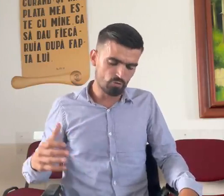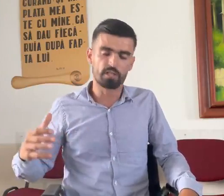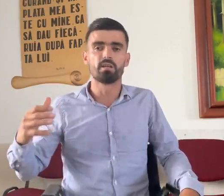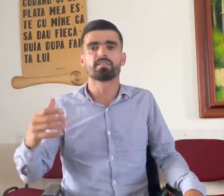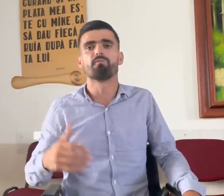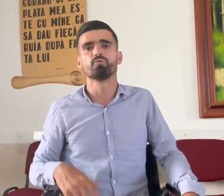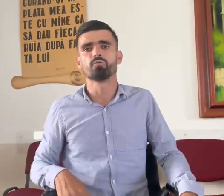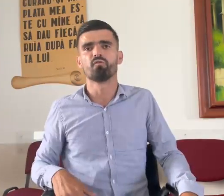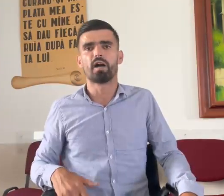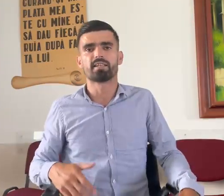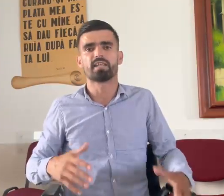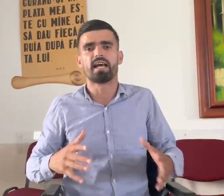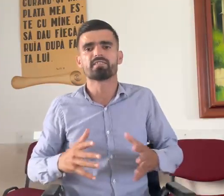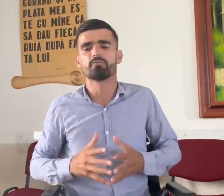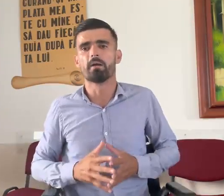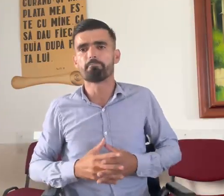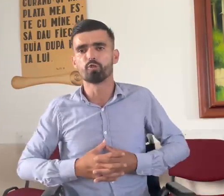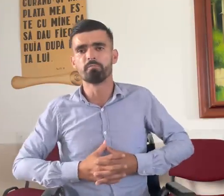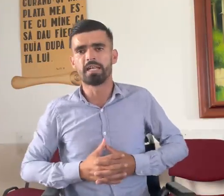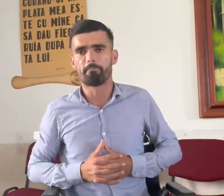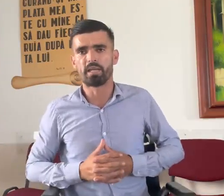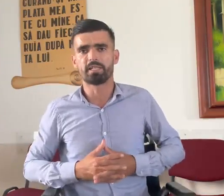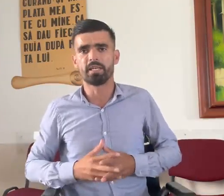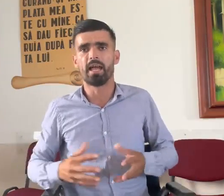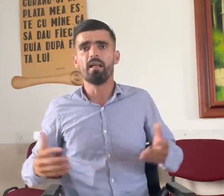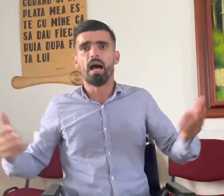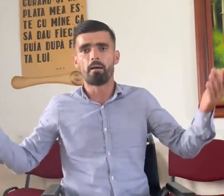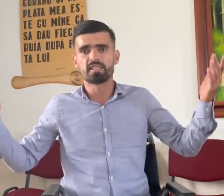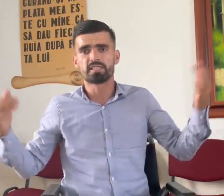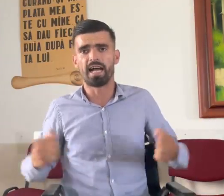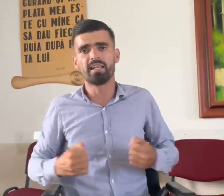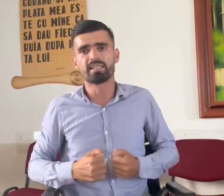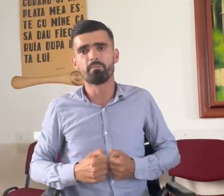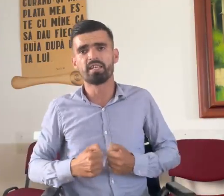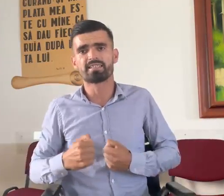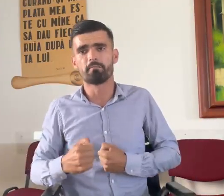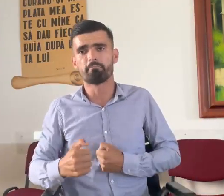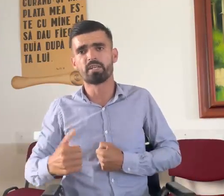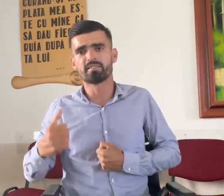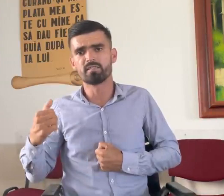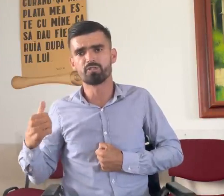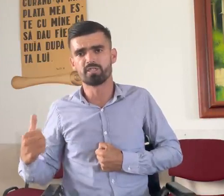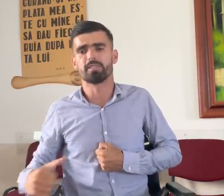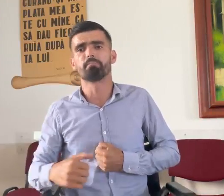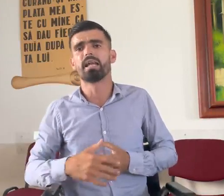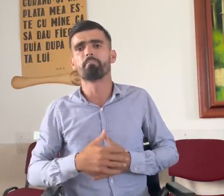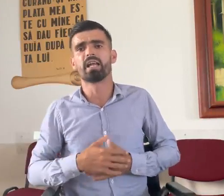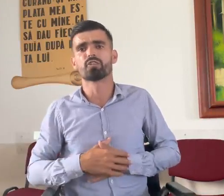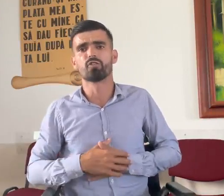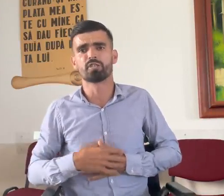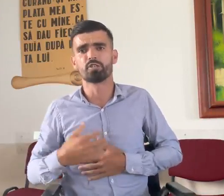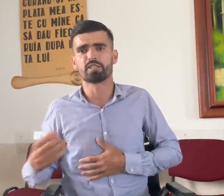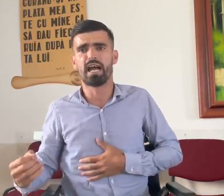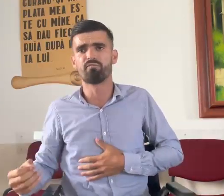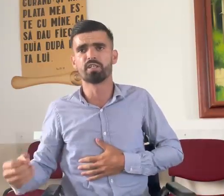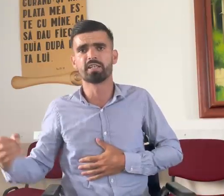văzut că mi-este fundul în față, El a zis nu mai pun mâna pe tine, am zis, hai lângă mine să mă prind și să pălem nele jos din ștraf, din